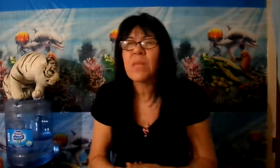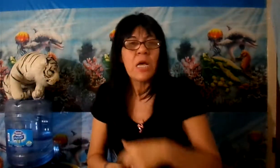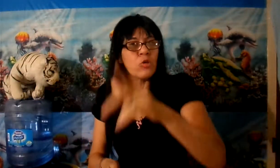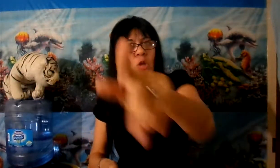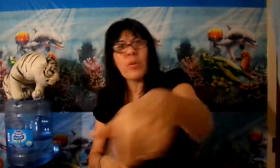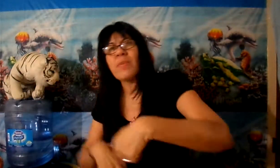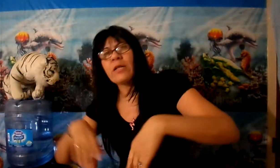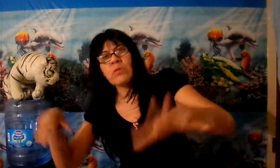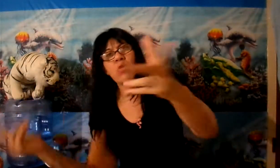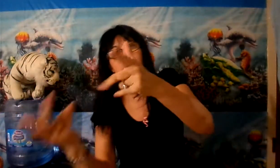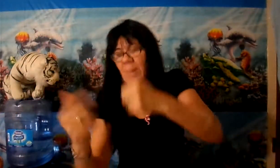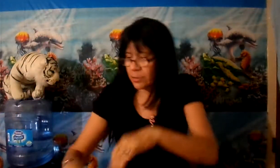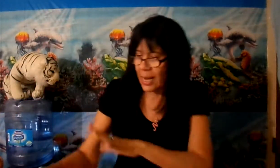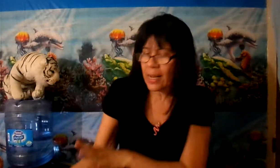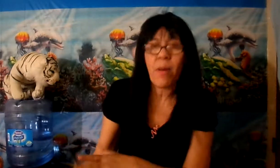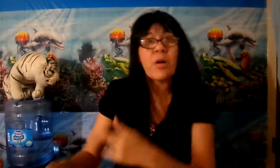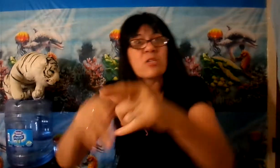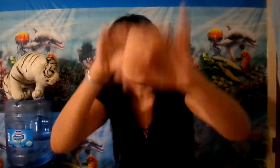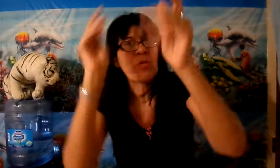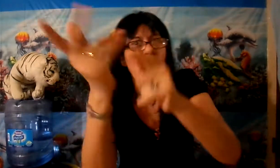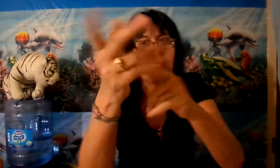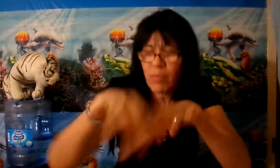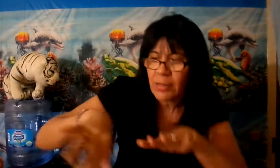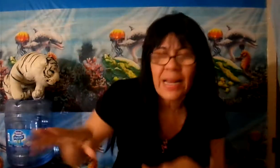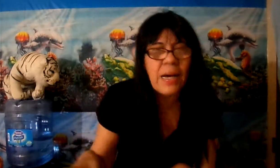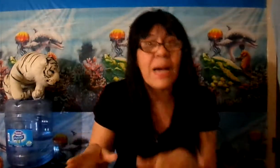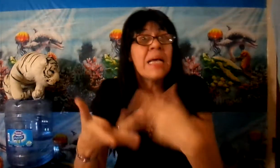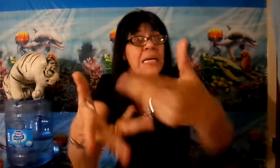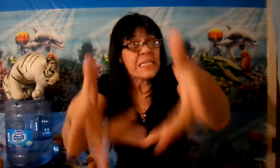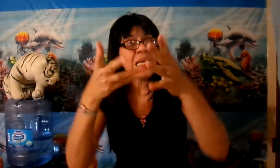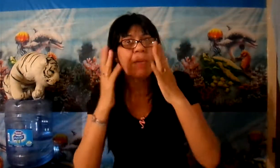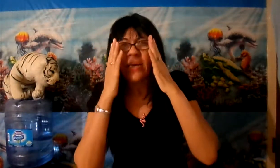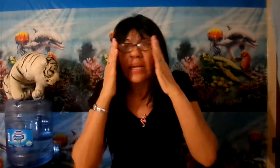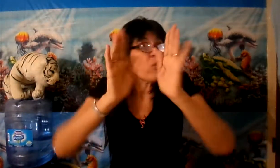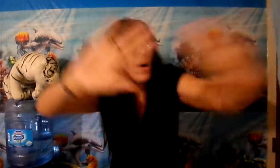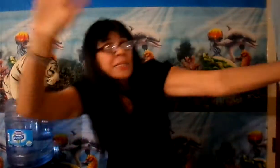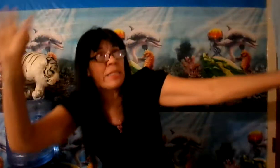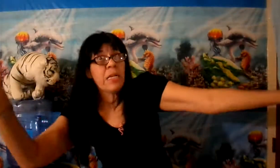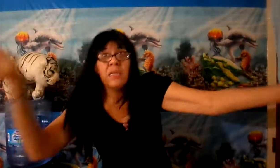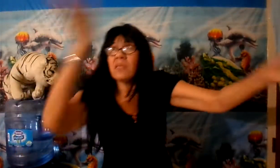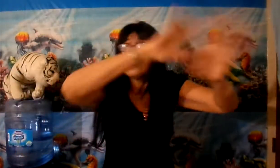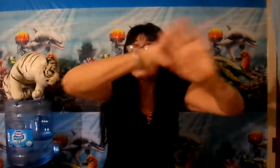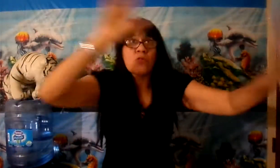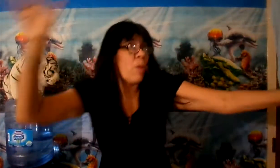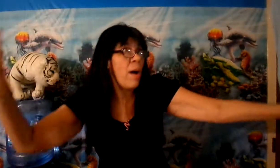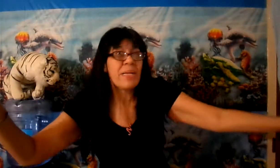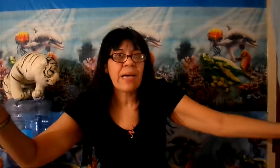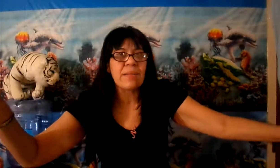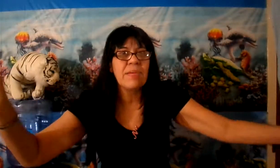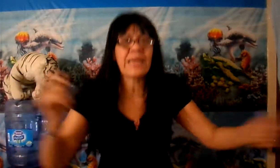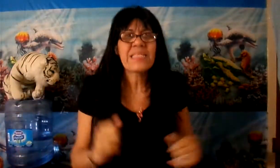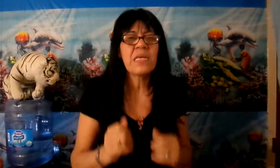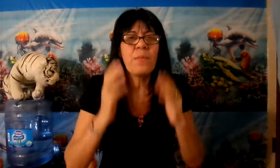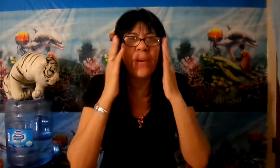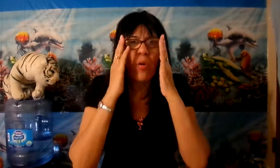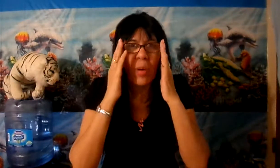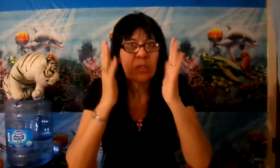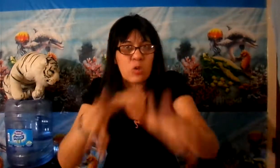Tú no puedes meter una luz debajo de la cama, porque si tú metes una luz debajo de la cama, sabes que no vas a tener, no vas a ver nada, ¿verdad que sí? Pero cuando tú